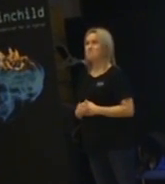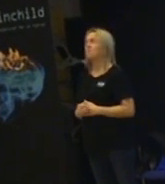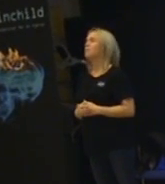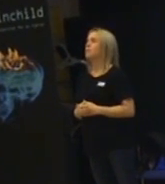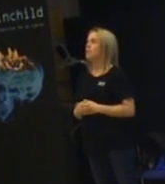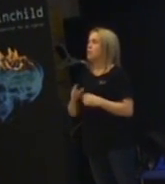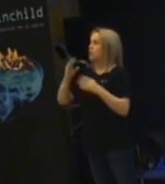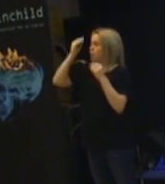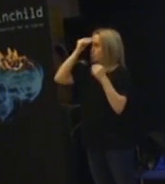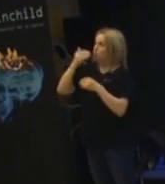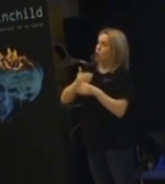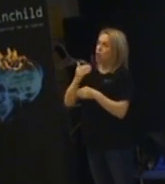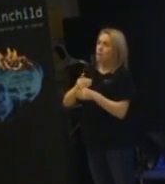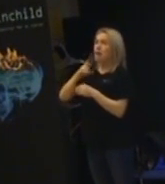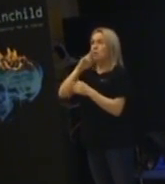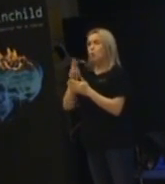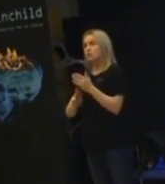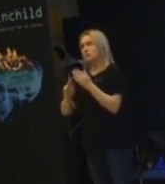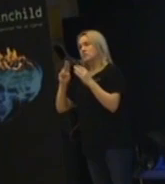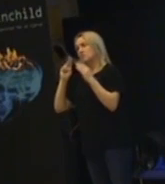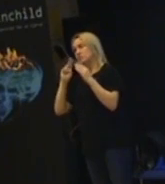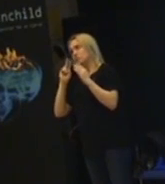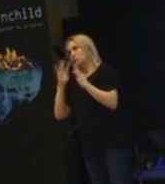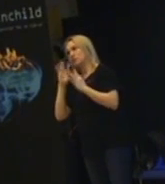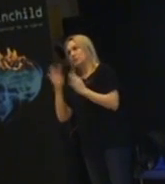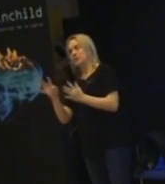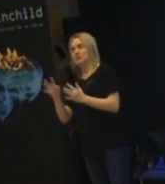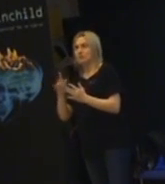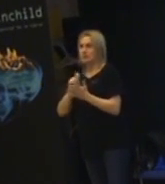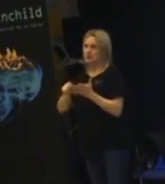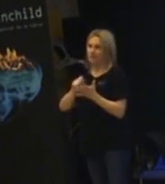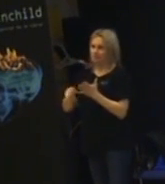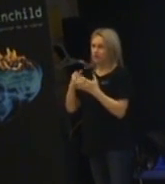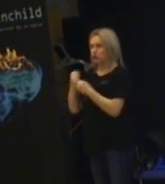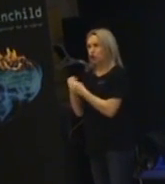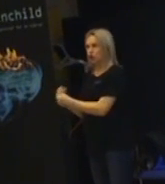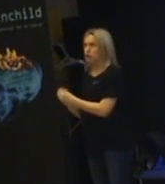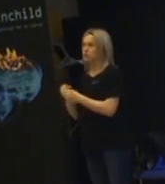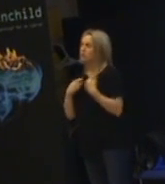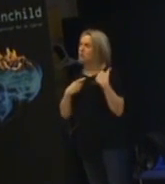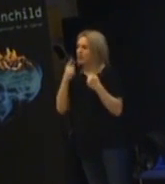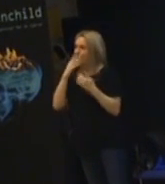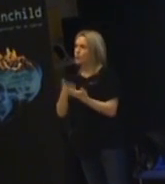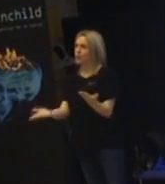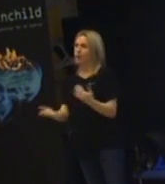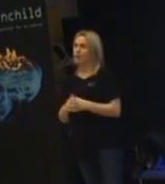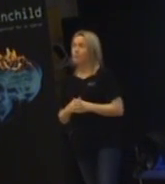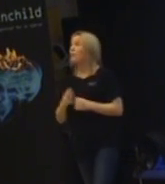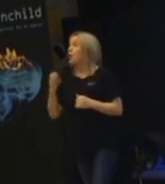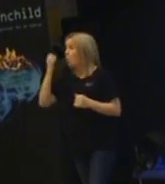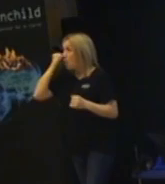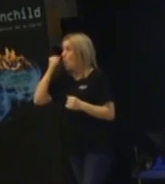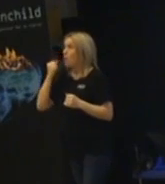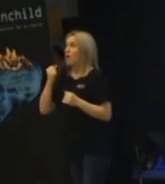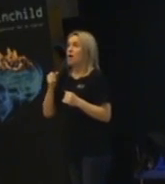Kurser i drama, konst, musik, skrivande, slöjdande. Och att man erbjuder det. Återigen, kom ihåg att alla,